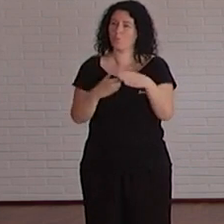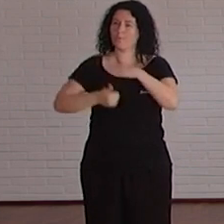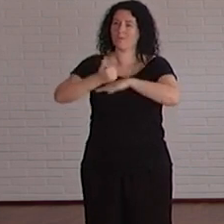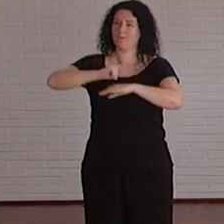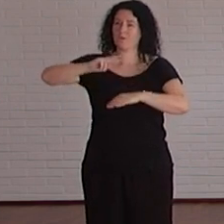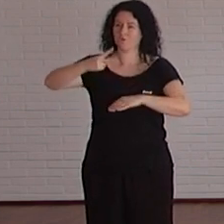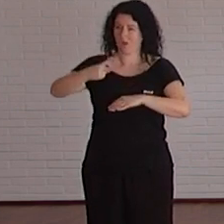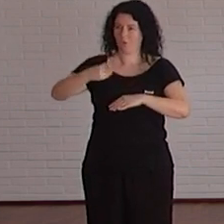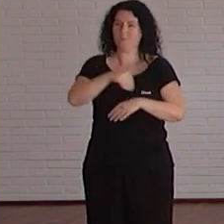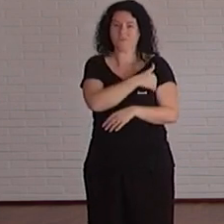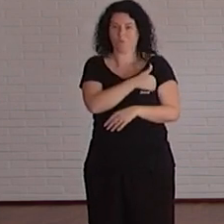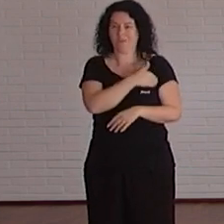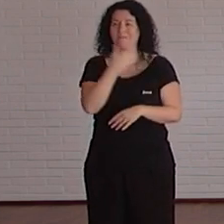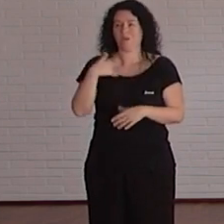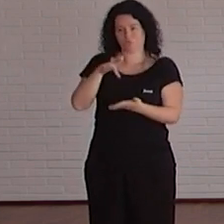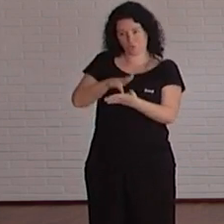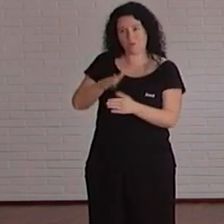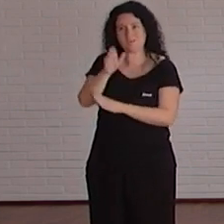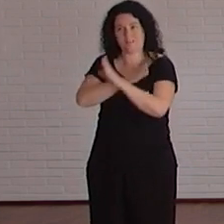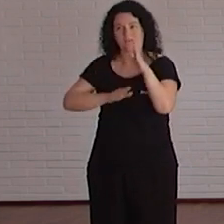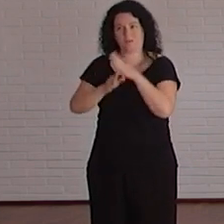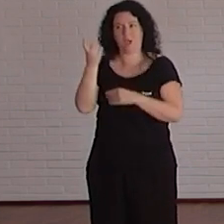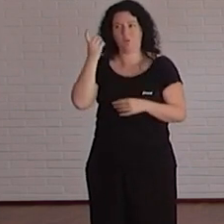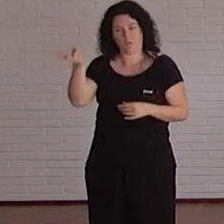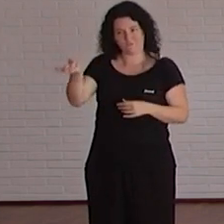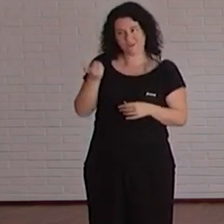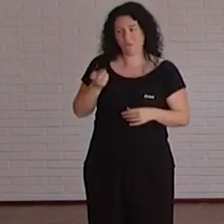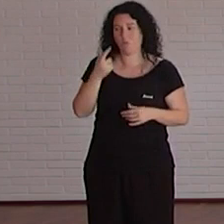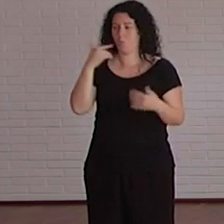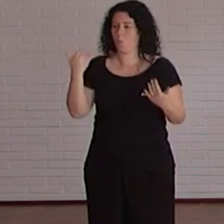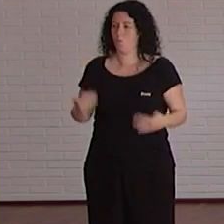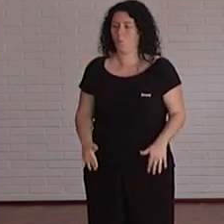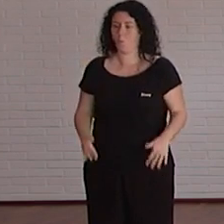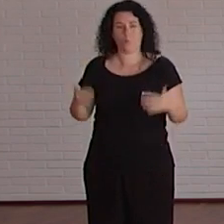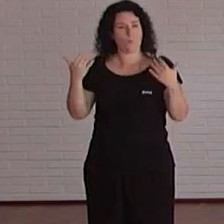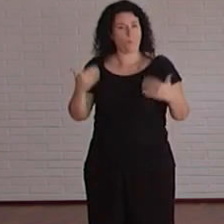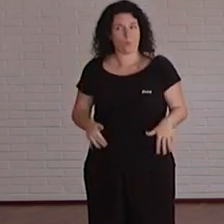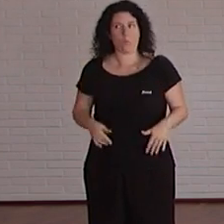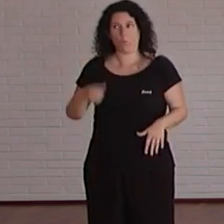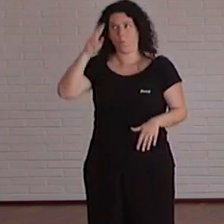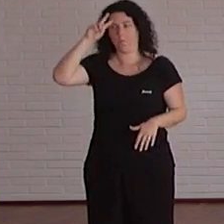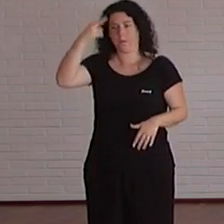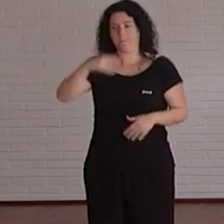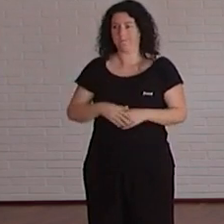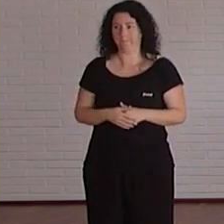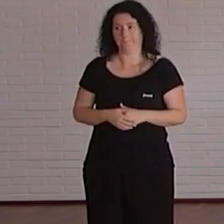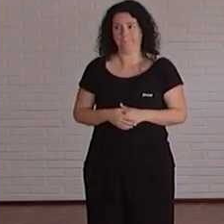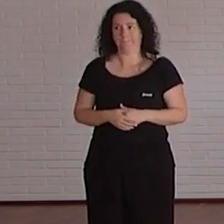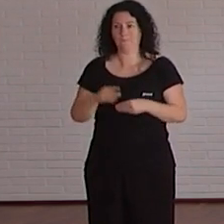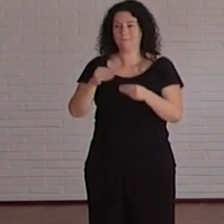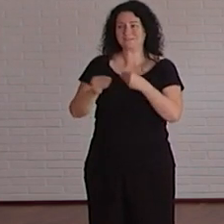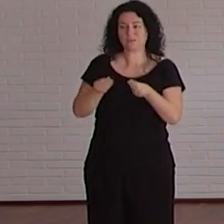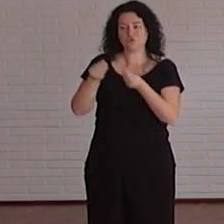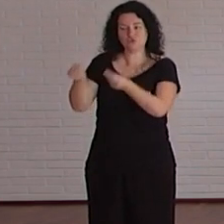de estudiantes y he tenido algún estudiante con discapacidad en clase te replanteas muchas cosas y sobre todo los materiales que estás entregando el